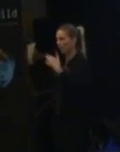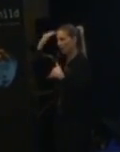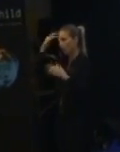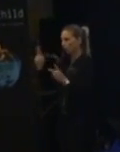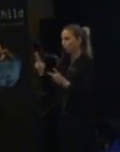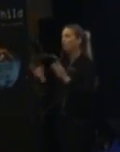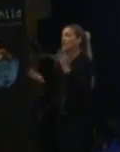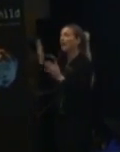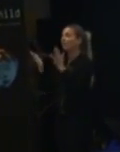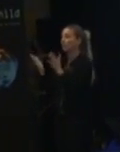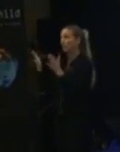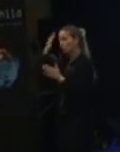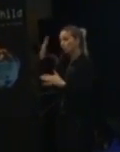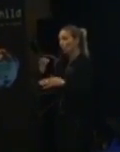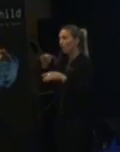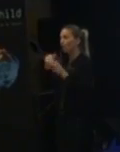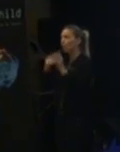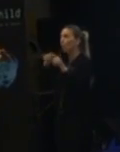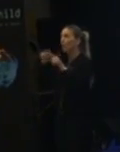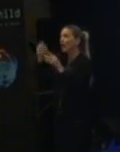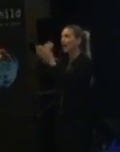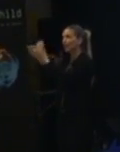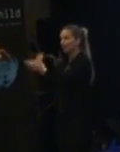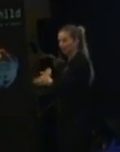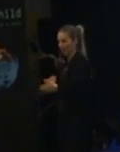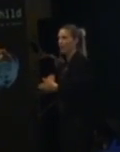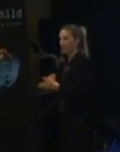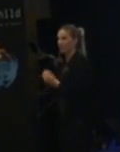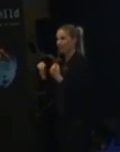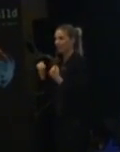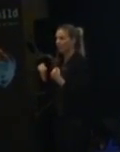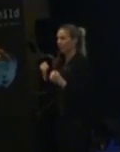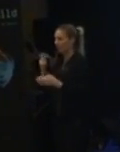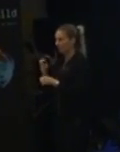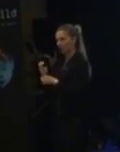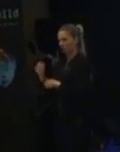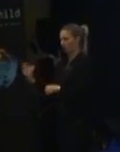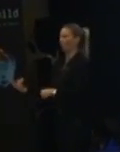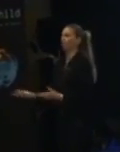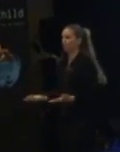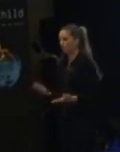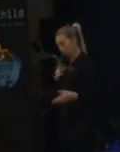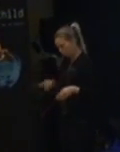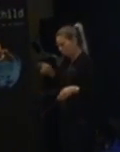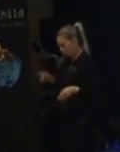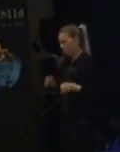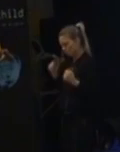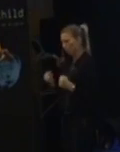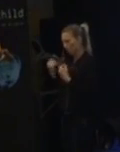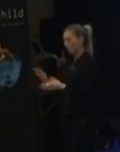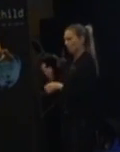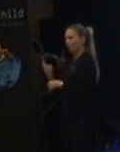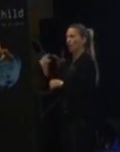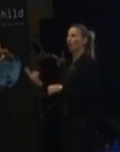Jämföra kunskaper från flera länder nämnde jag förut. Viktigt. Tänta av. Jag tycker att de här personerna måste få tänta av mer.